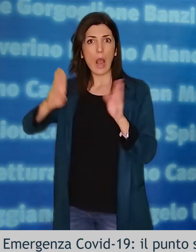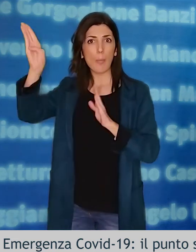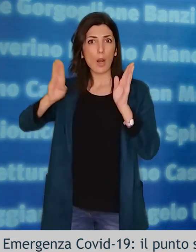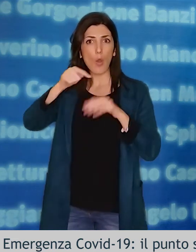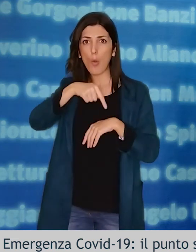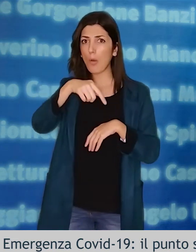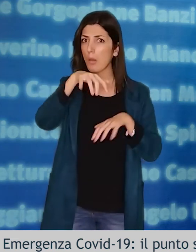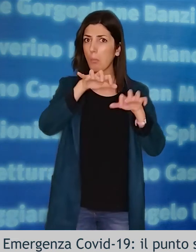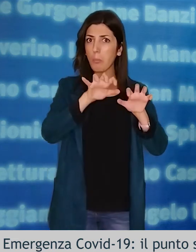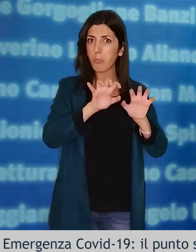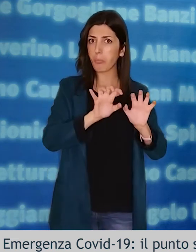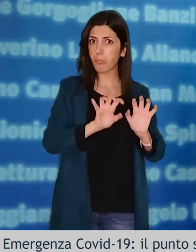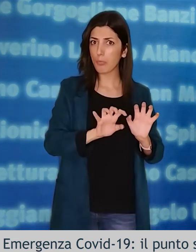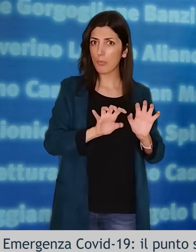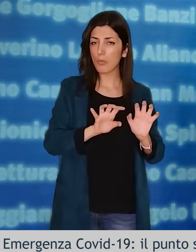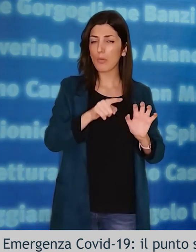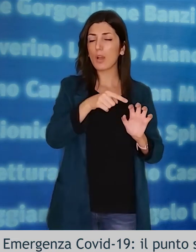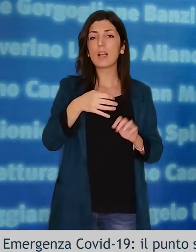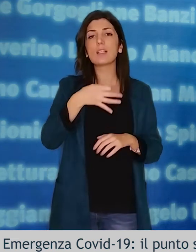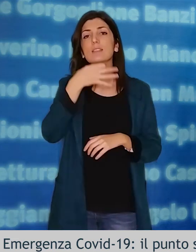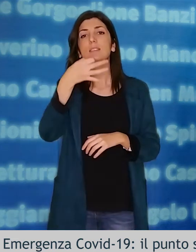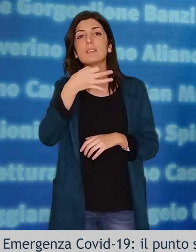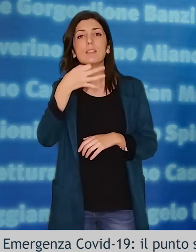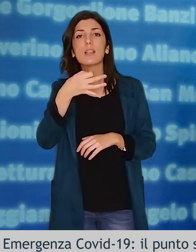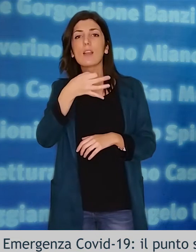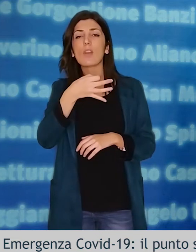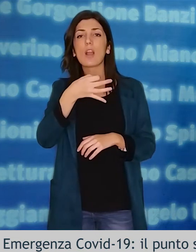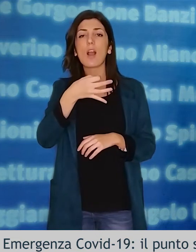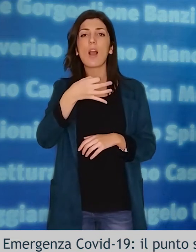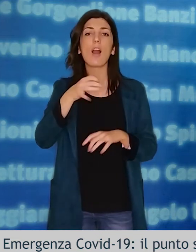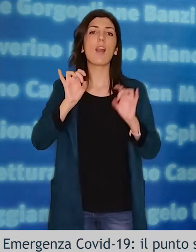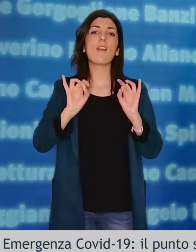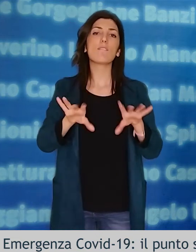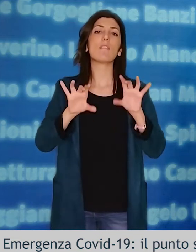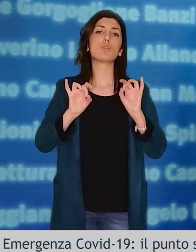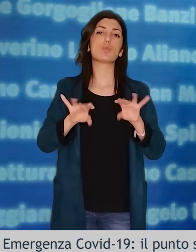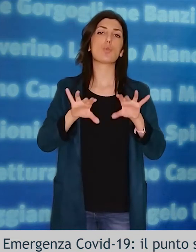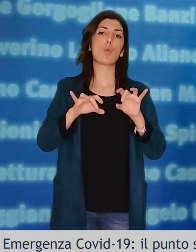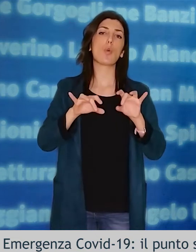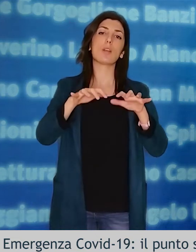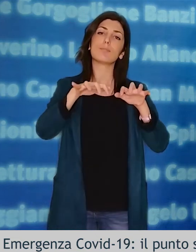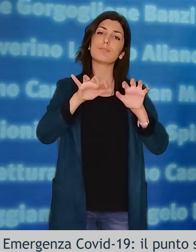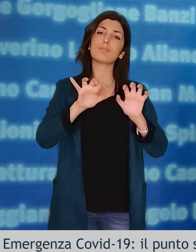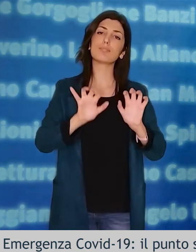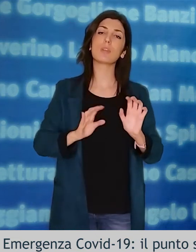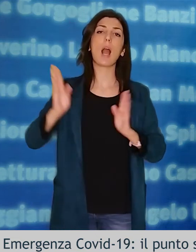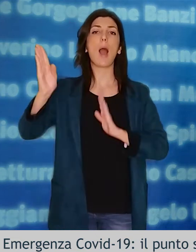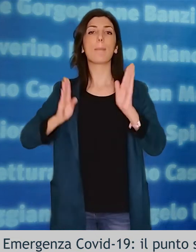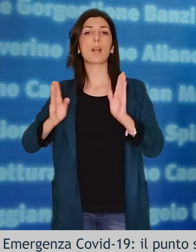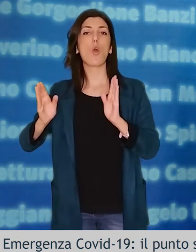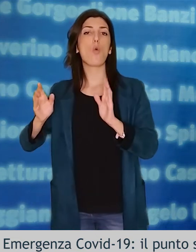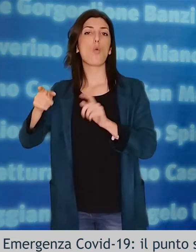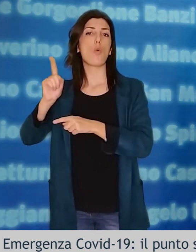percentuale che sta ad indicare una bassa tendenza all'infezione, rispetto alle popolazioni